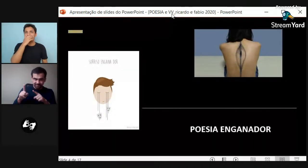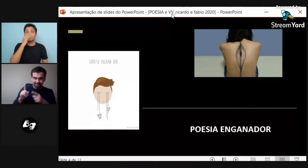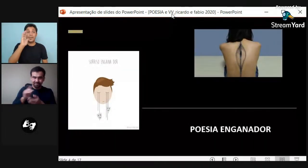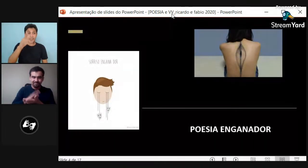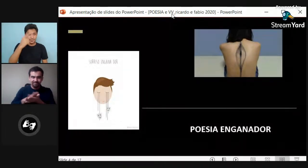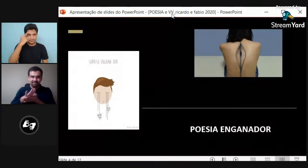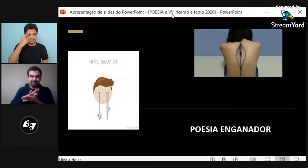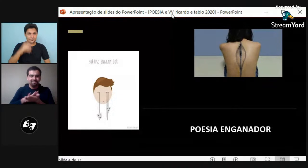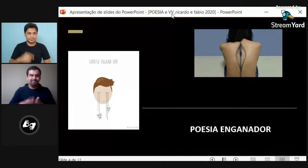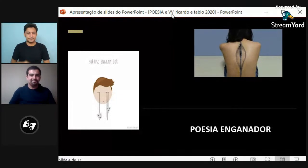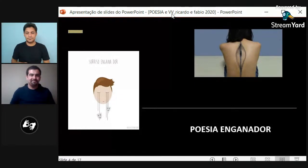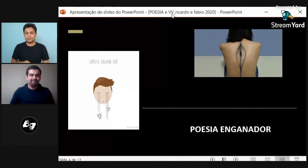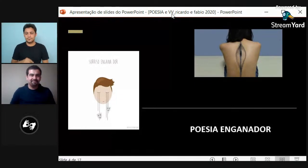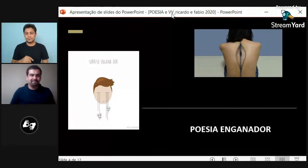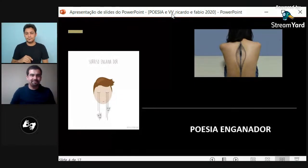U otro, a ver, otro ejemplo.